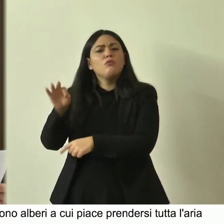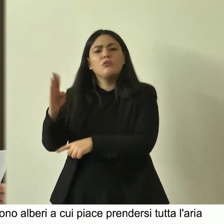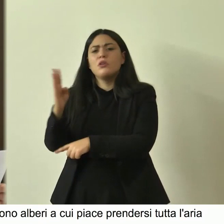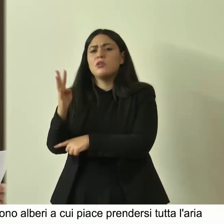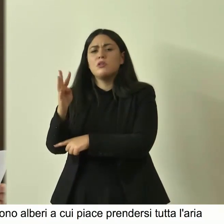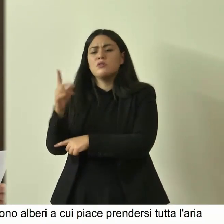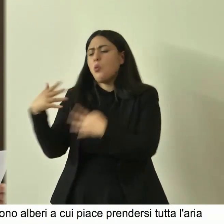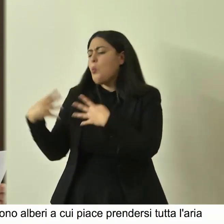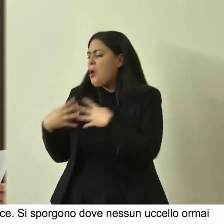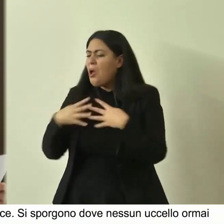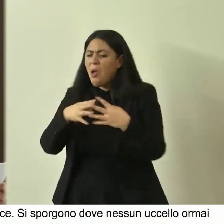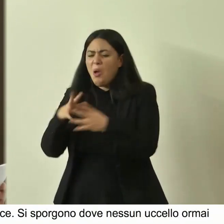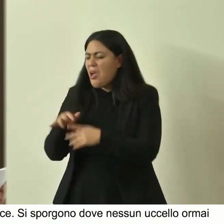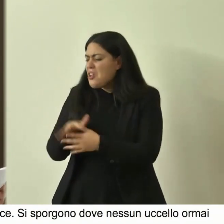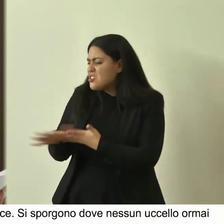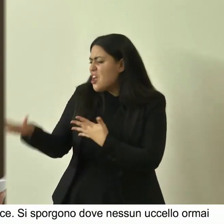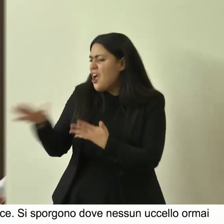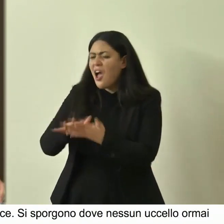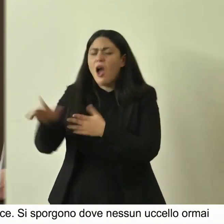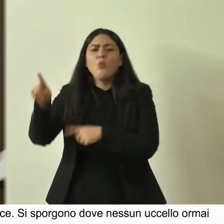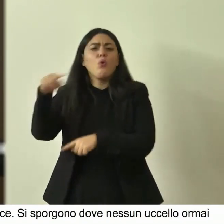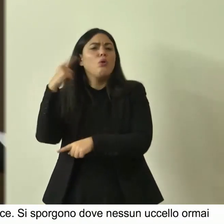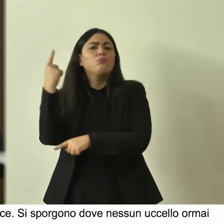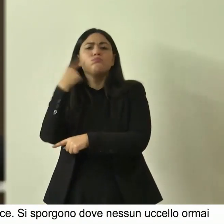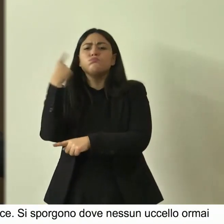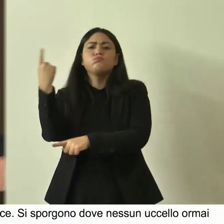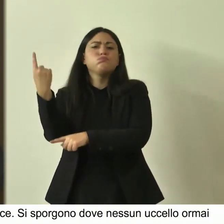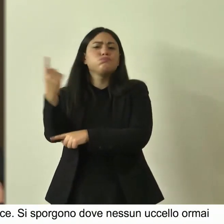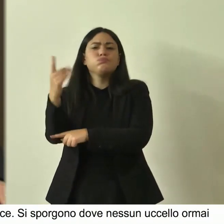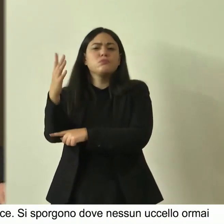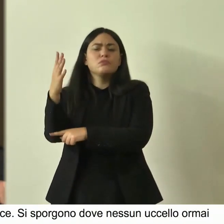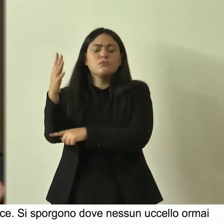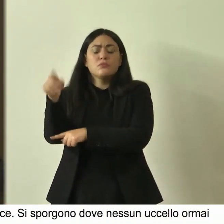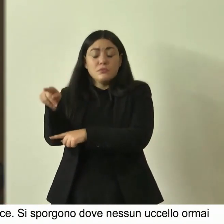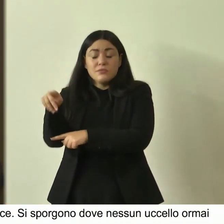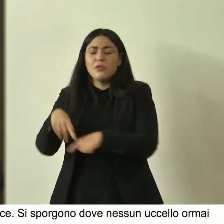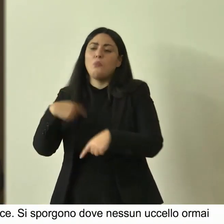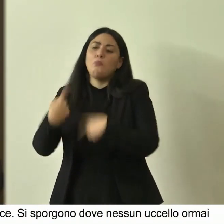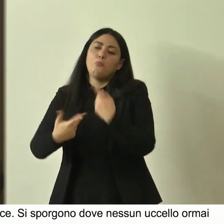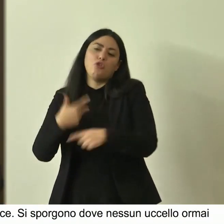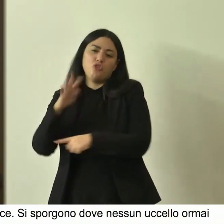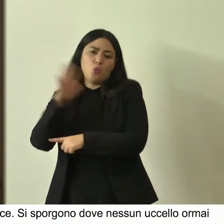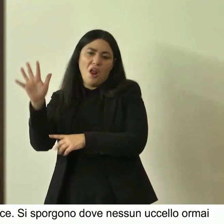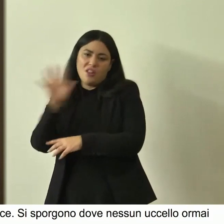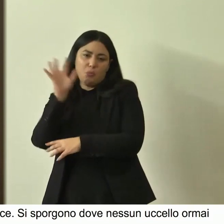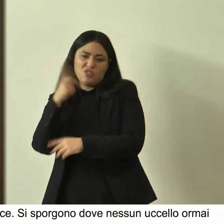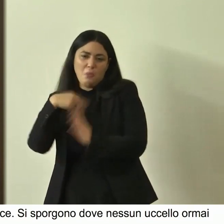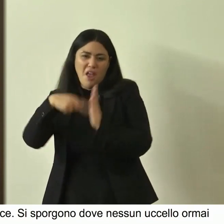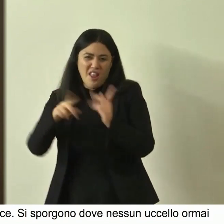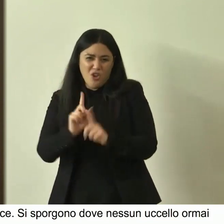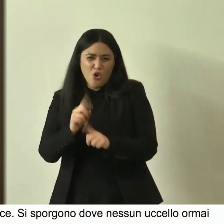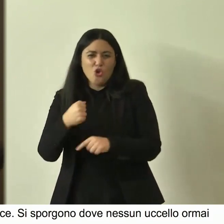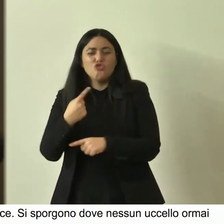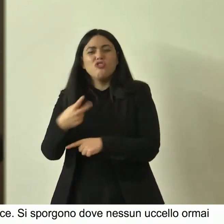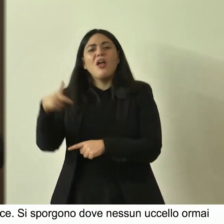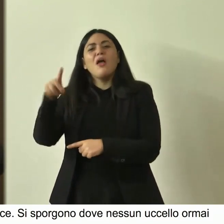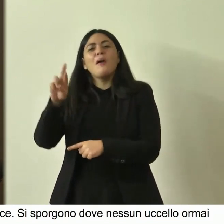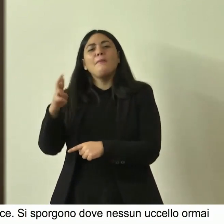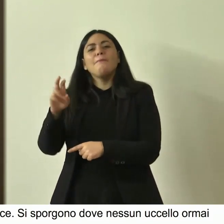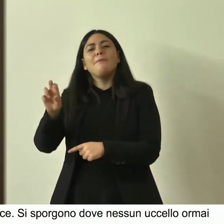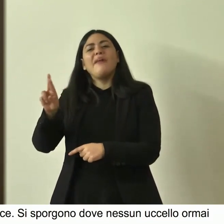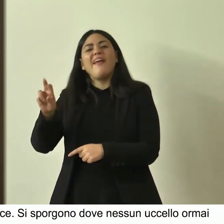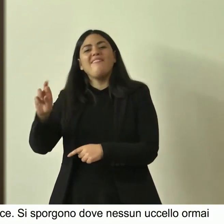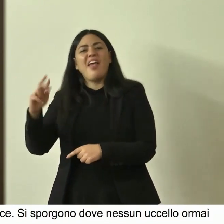sangue cantano nel vento poi c'è una poesia vabbè sempre sul bagolaro ma non ve la leggo è di Prever che parla di un